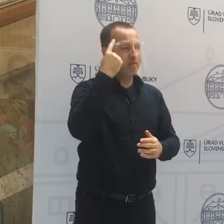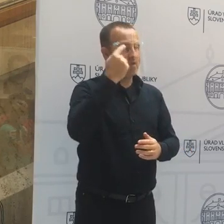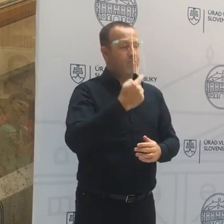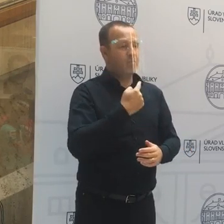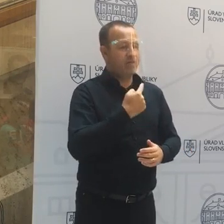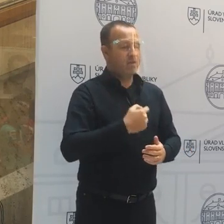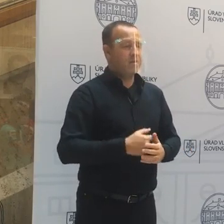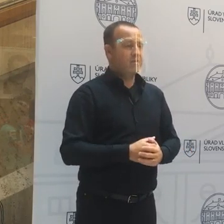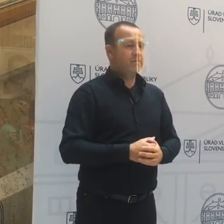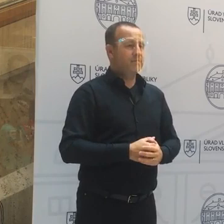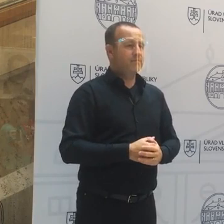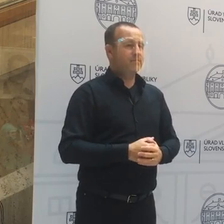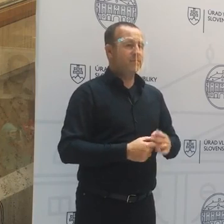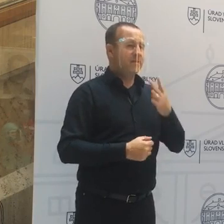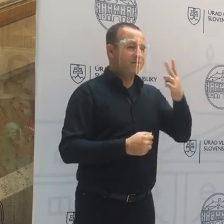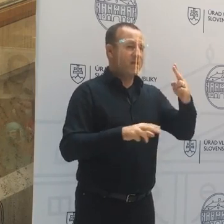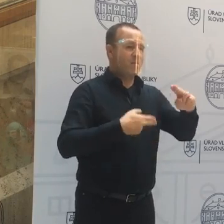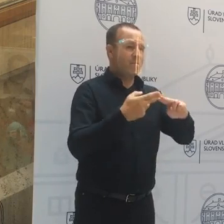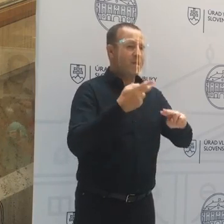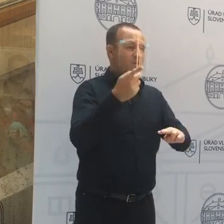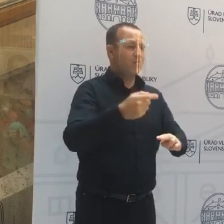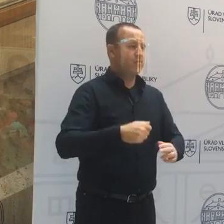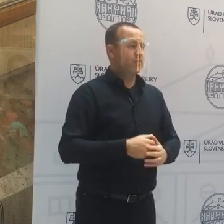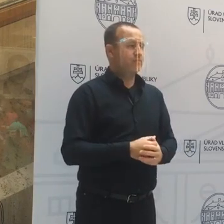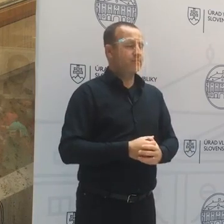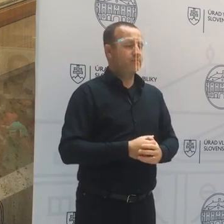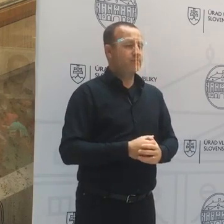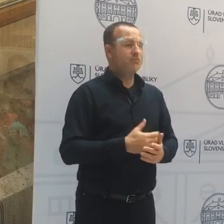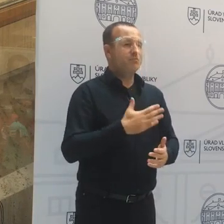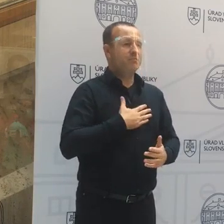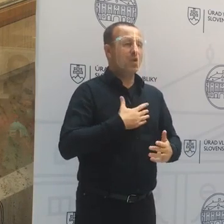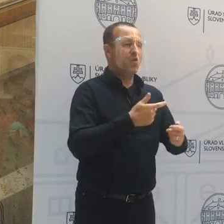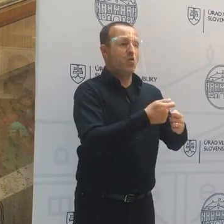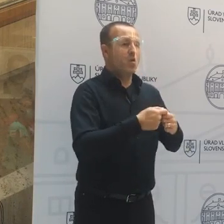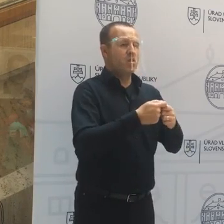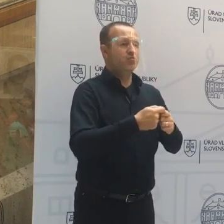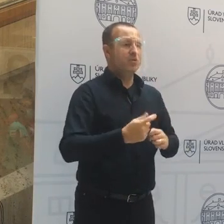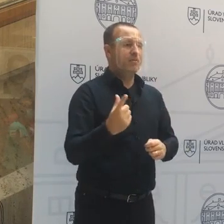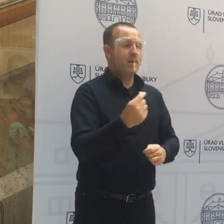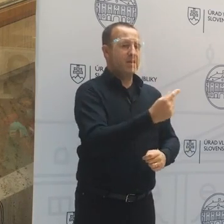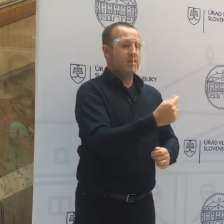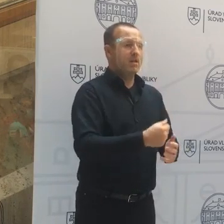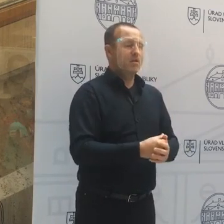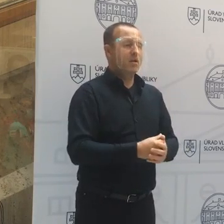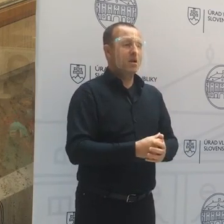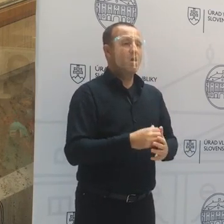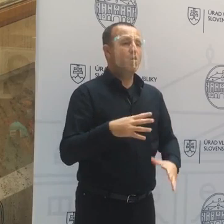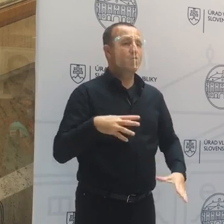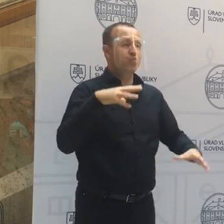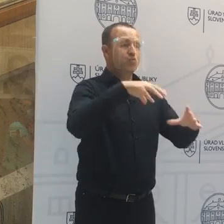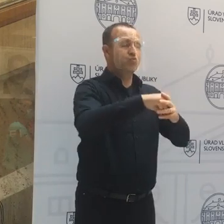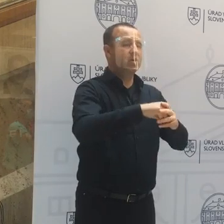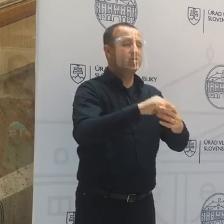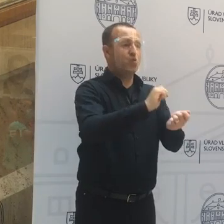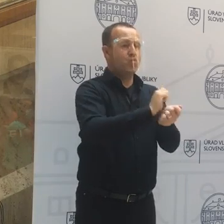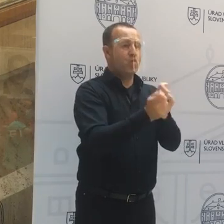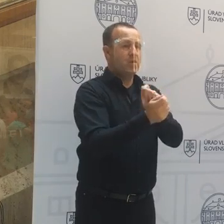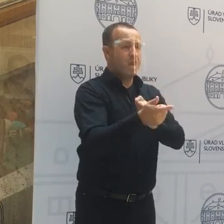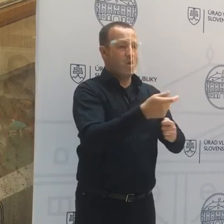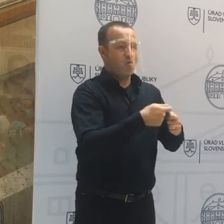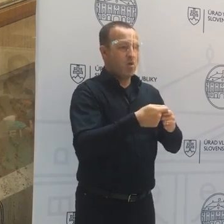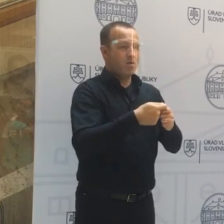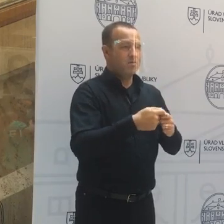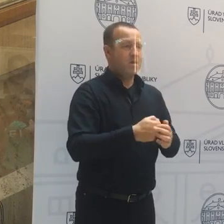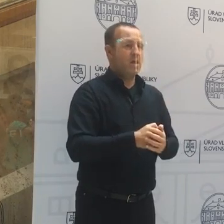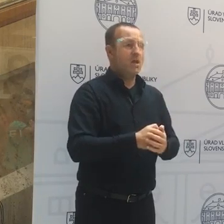vzhľadom na to, že sme koaličný partner a súčasťou dohody v koalícii